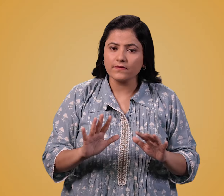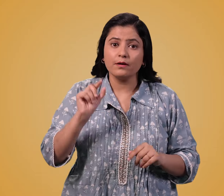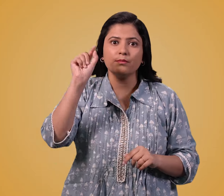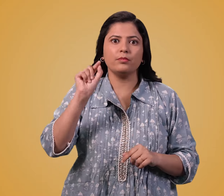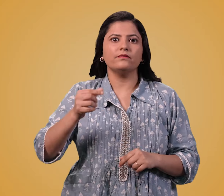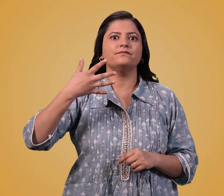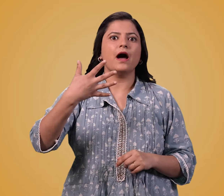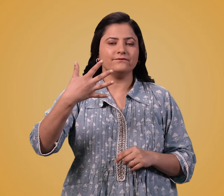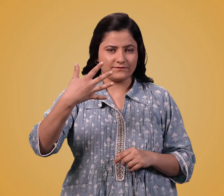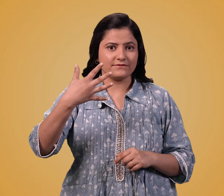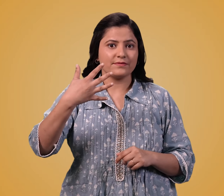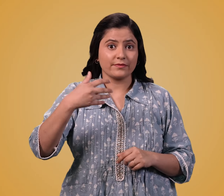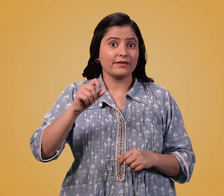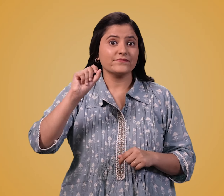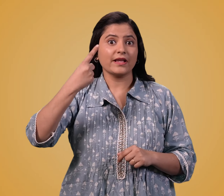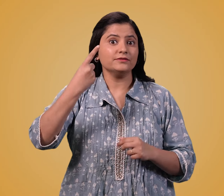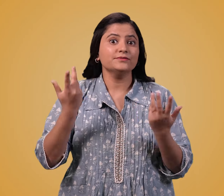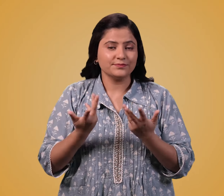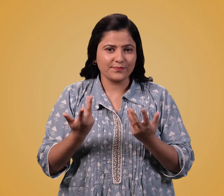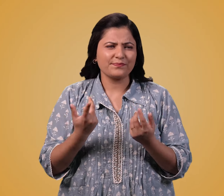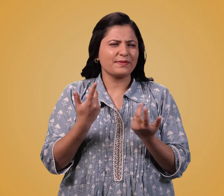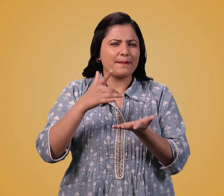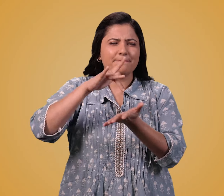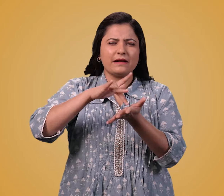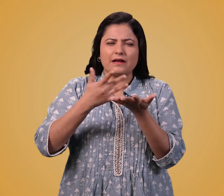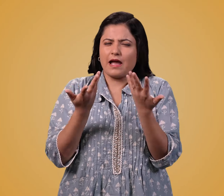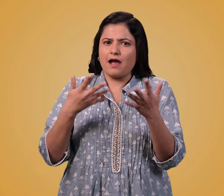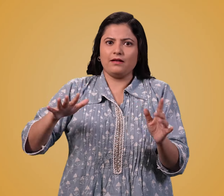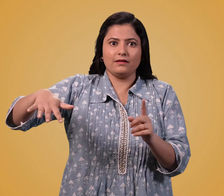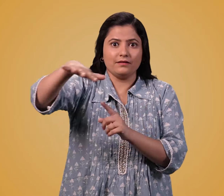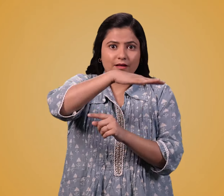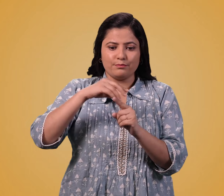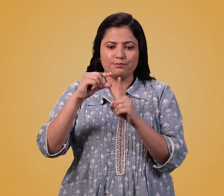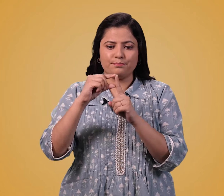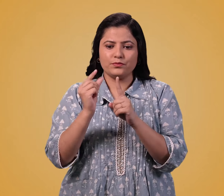फाइदे हैं जब आप किसी पब में जाते